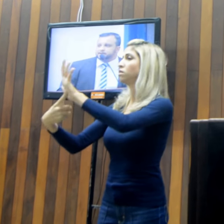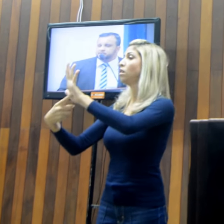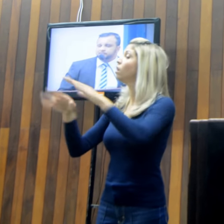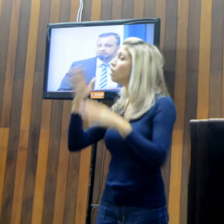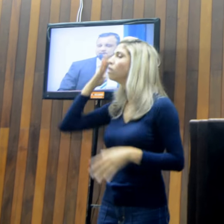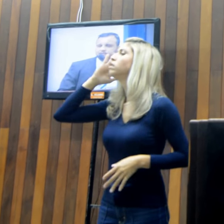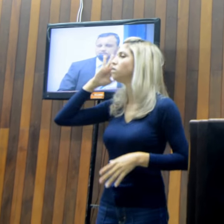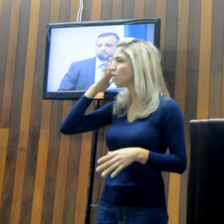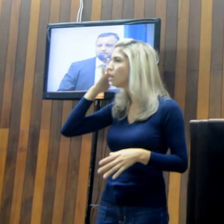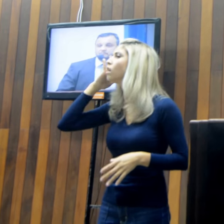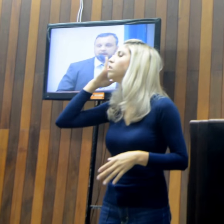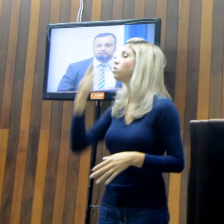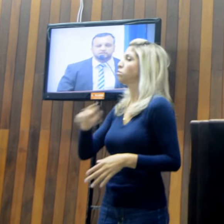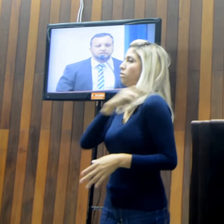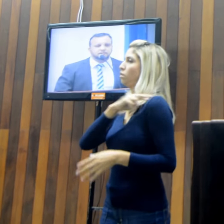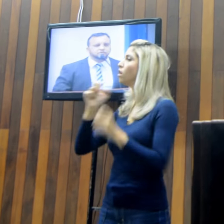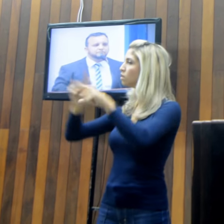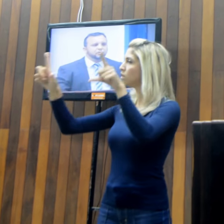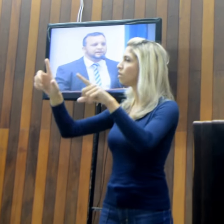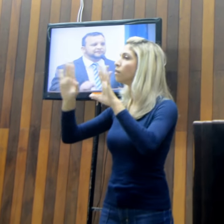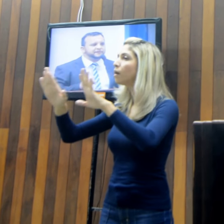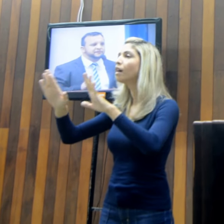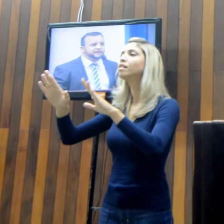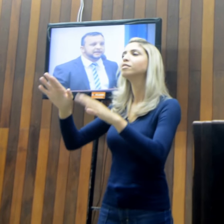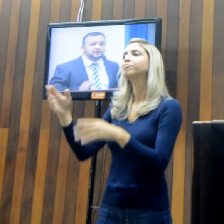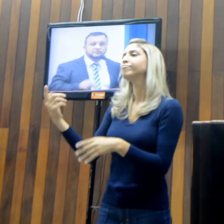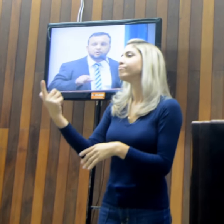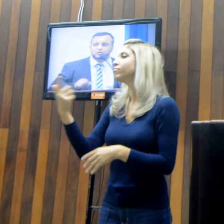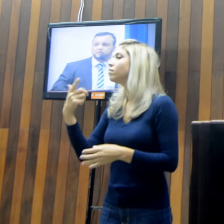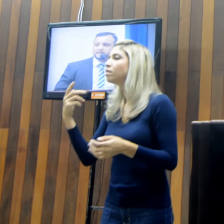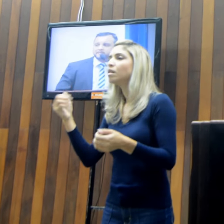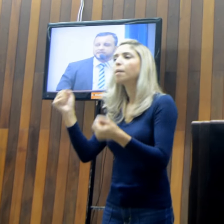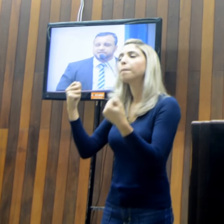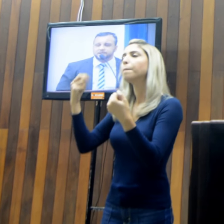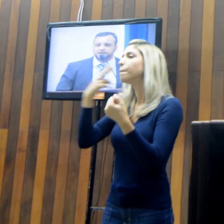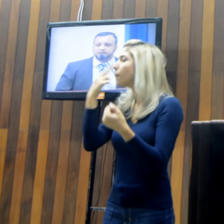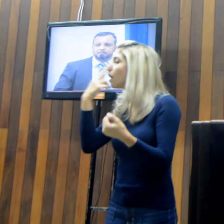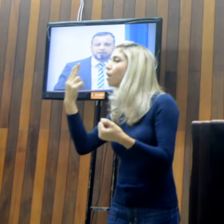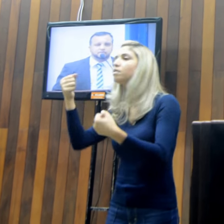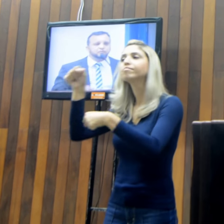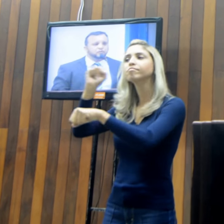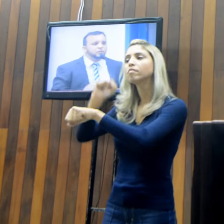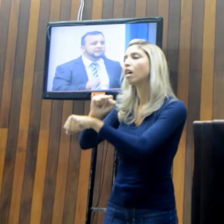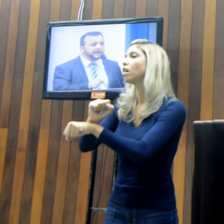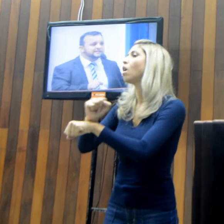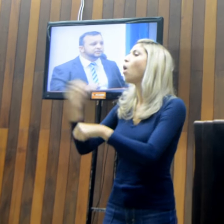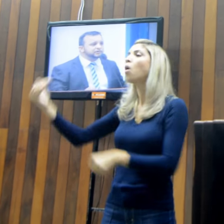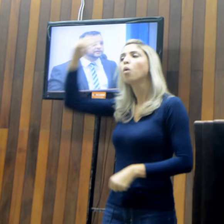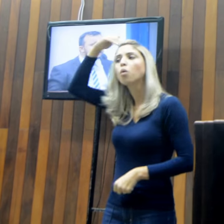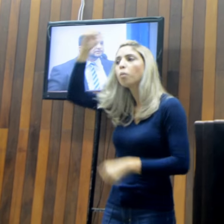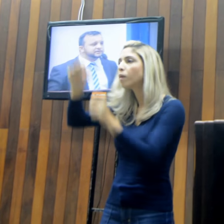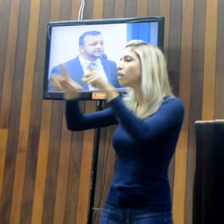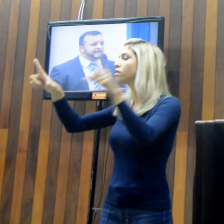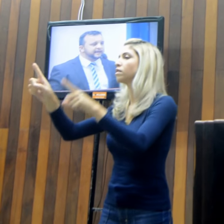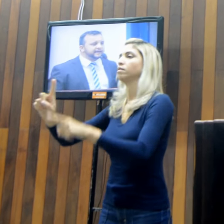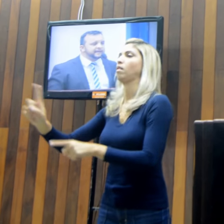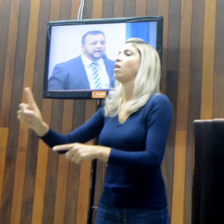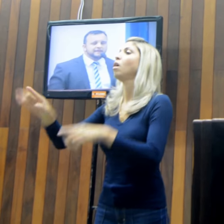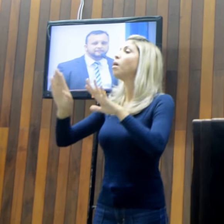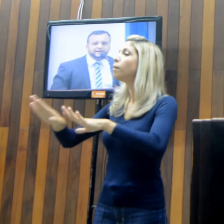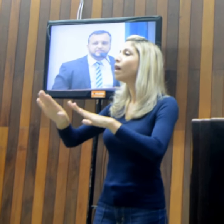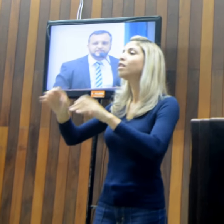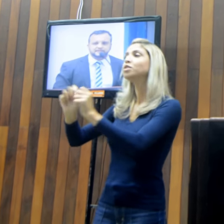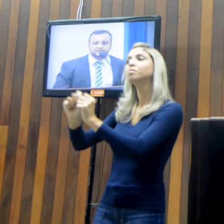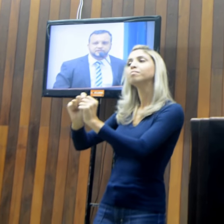da imprensa, obviamente, mas de pouca efetividade, não por culpa da mídia, mas por culpa das autoridades que seguem